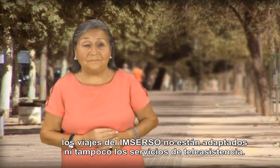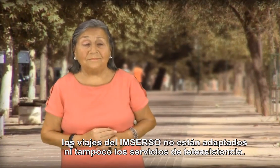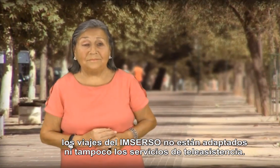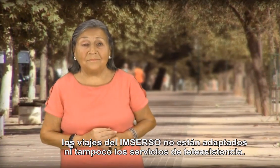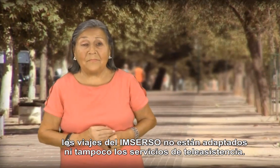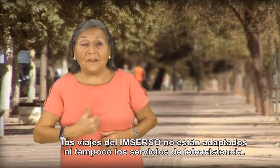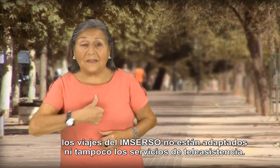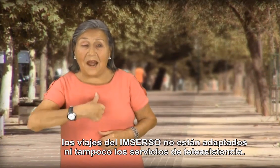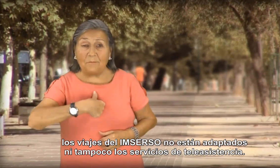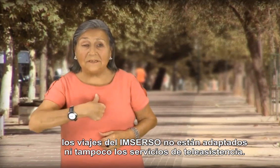teleasistencia.